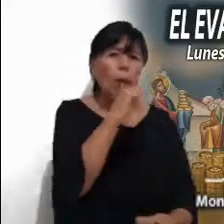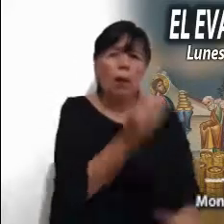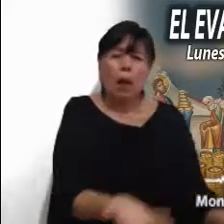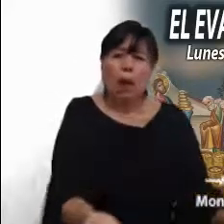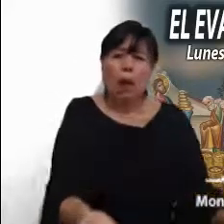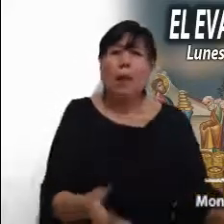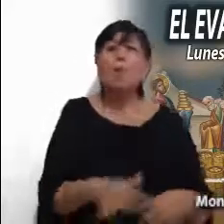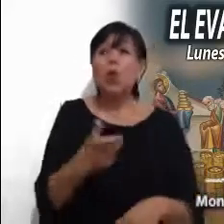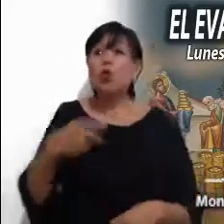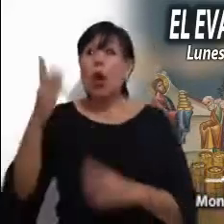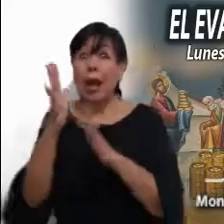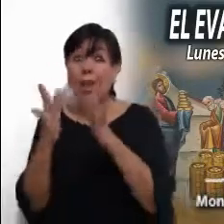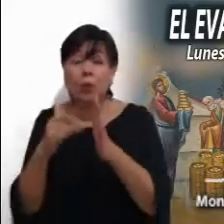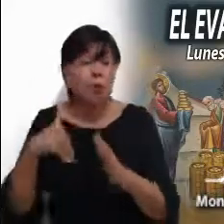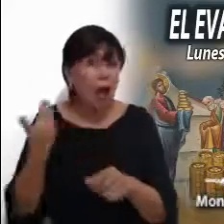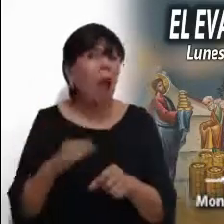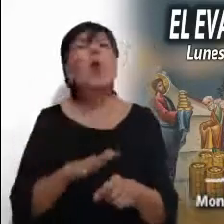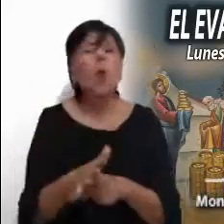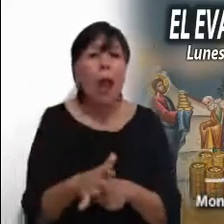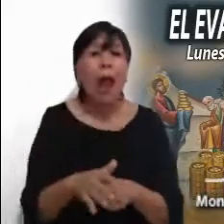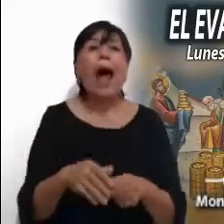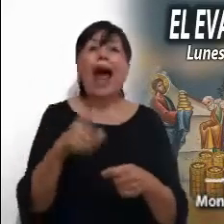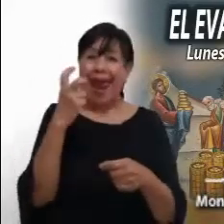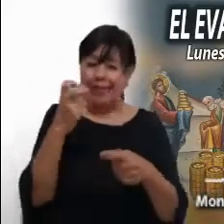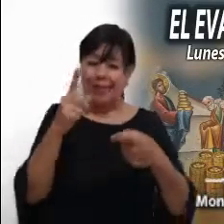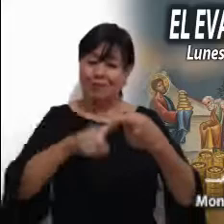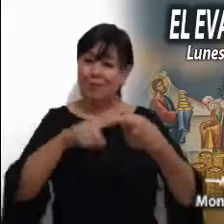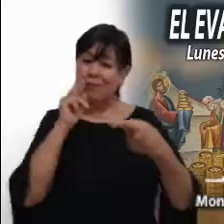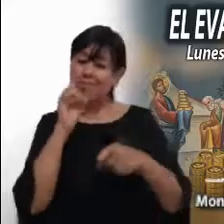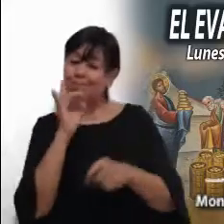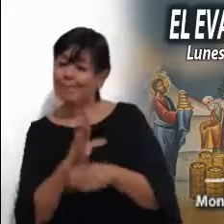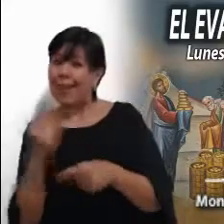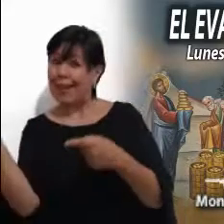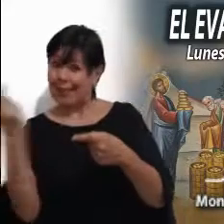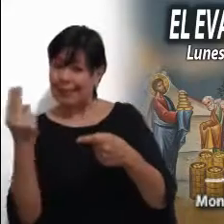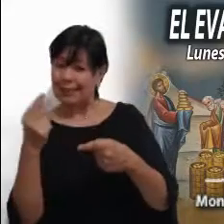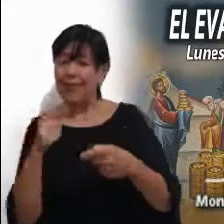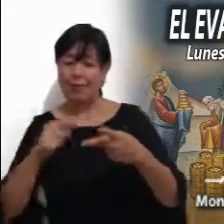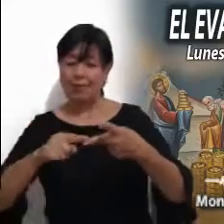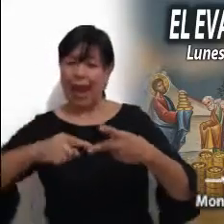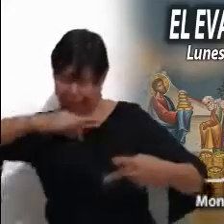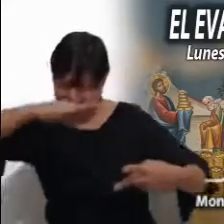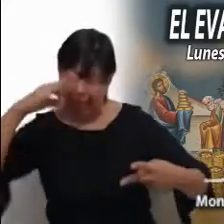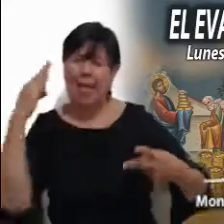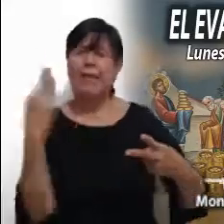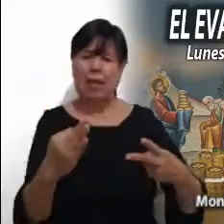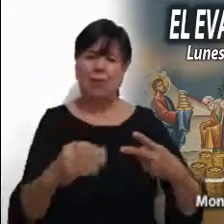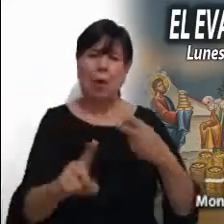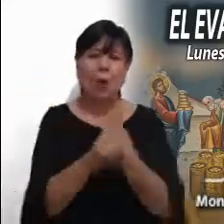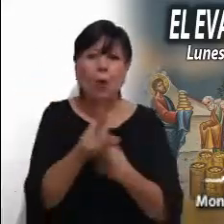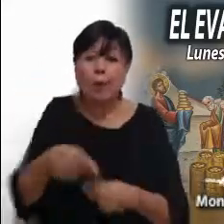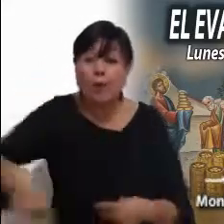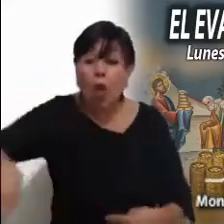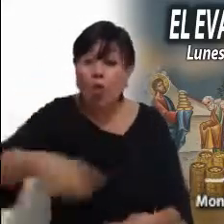El gran milagro de Jesús inicia con el reconocimiento de la necesidad y la aceptación de que el